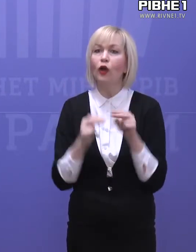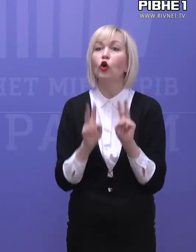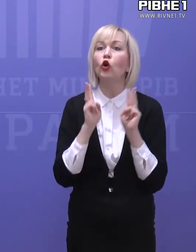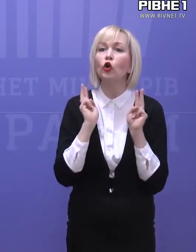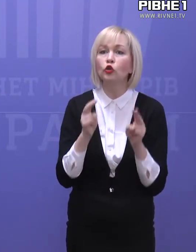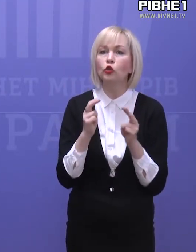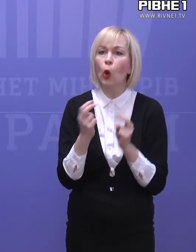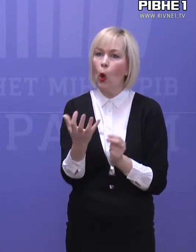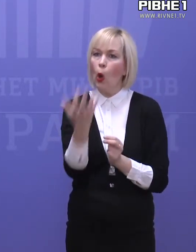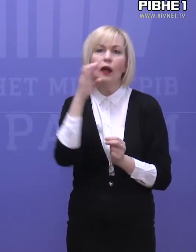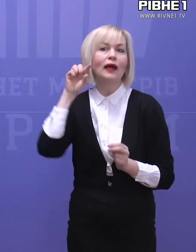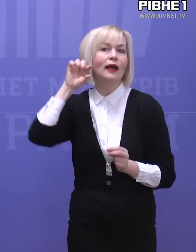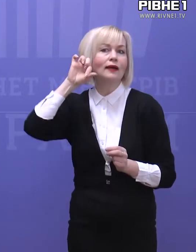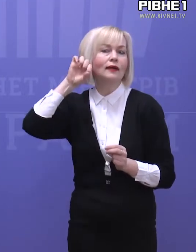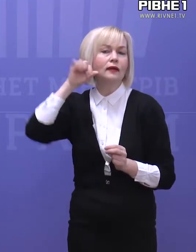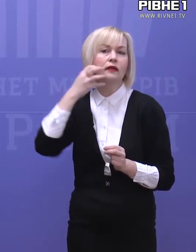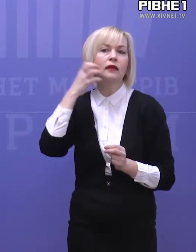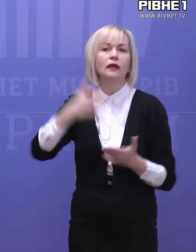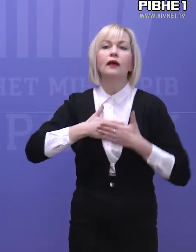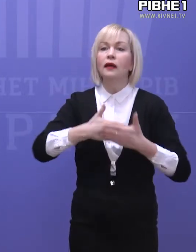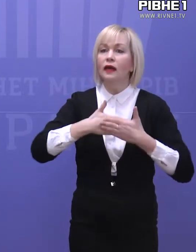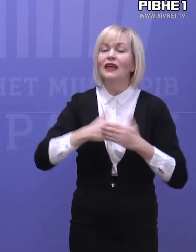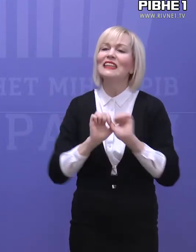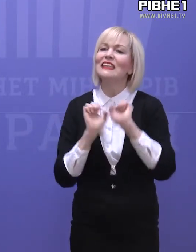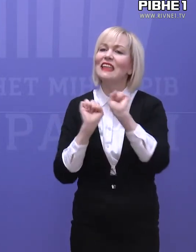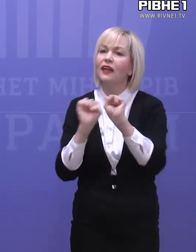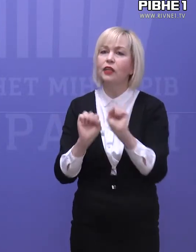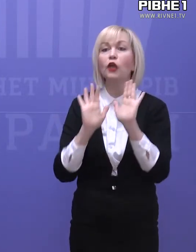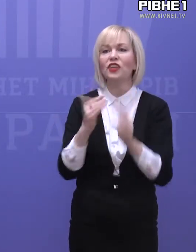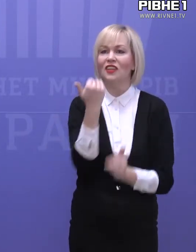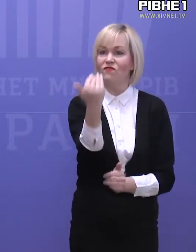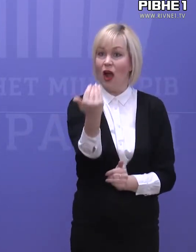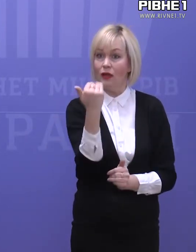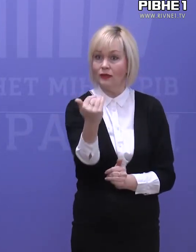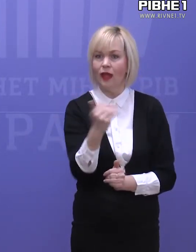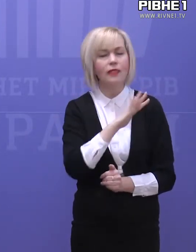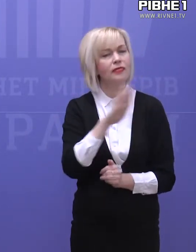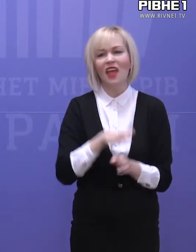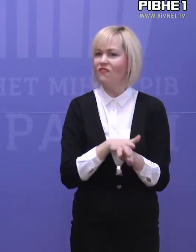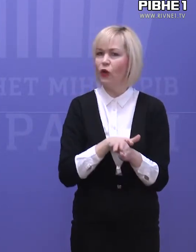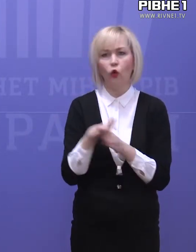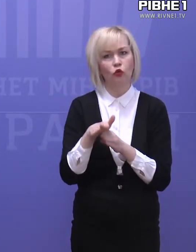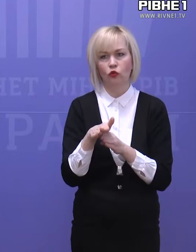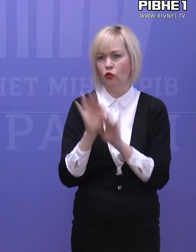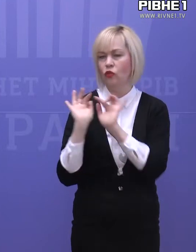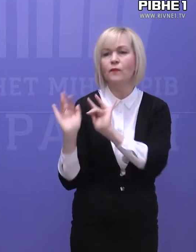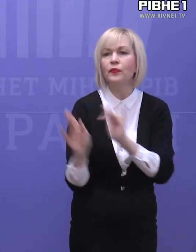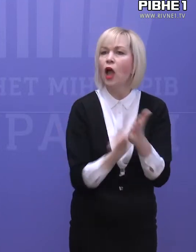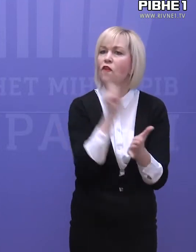респіратори з клапанами видиху. Вони захищають тільки вас, але вони не виконують функцію